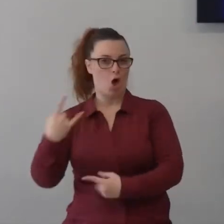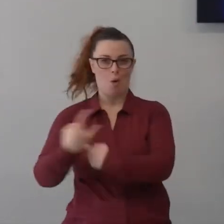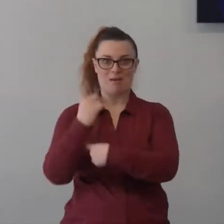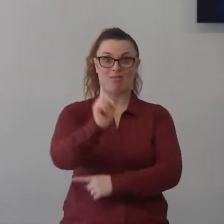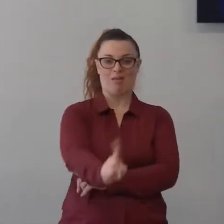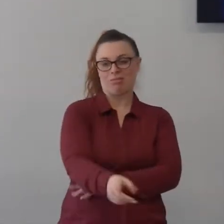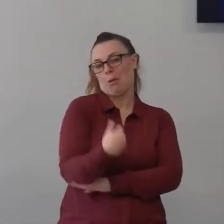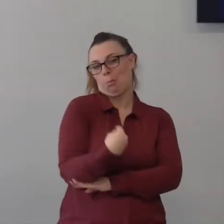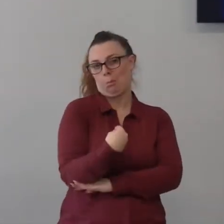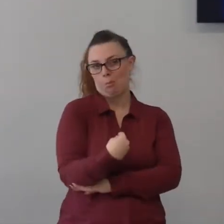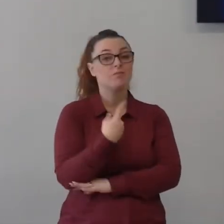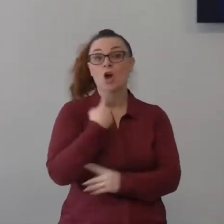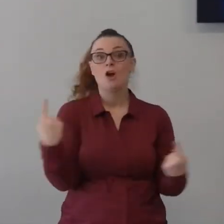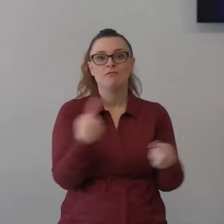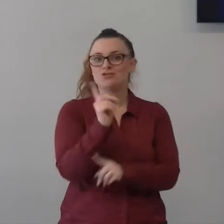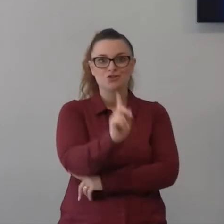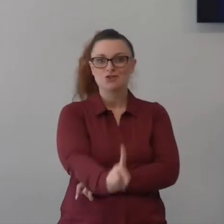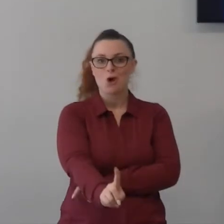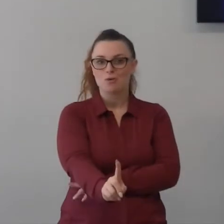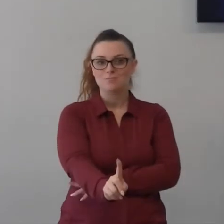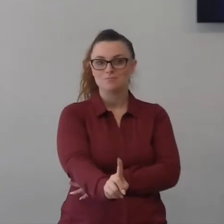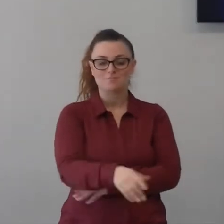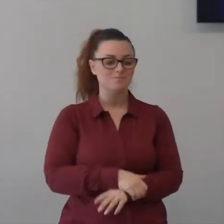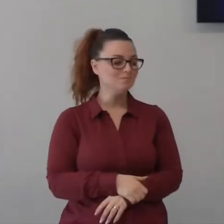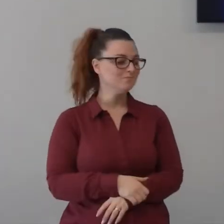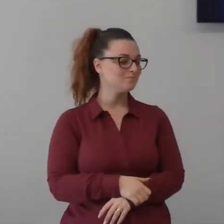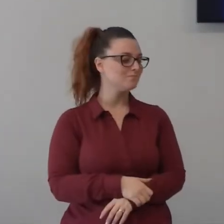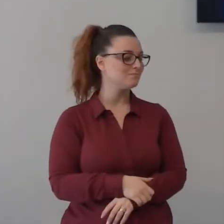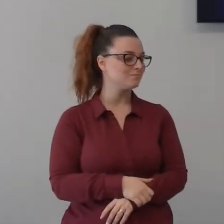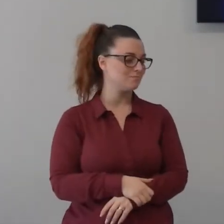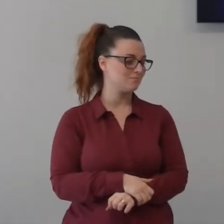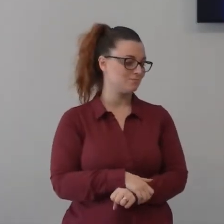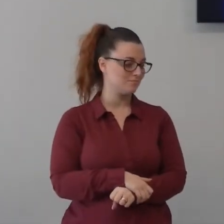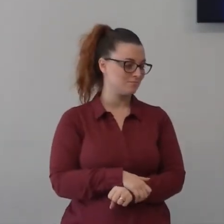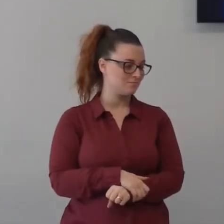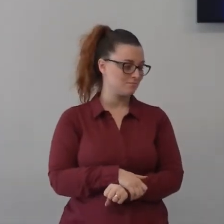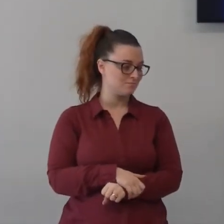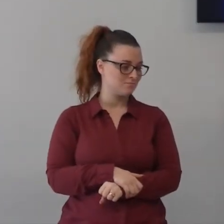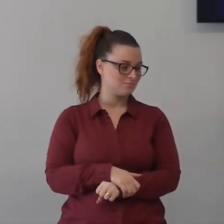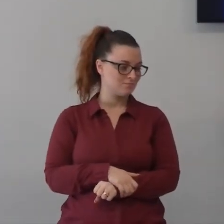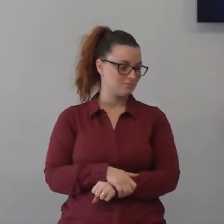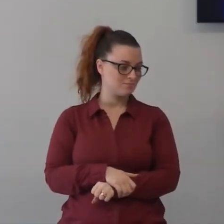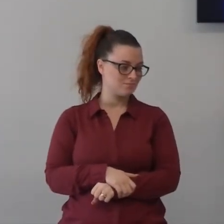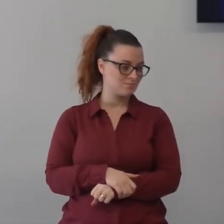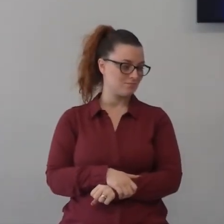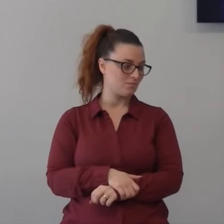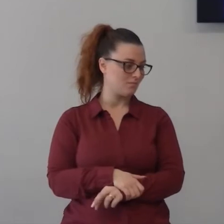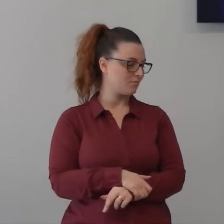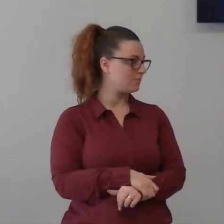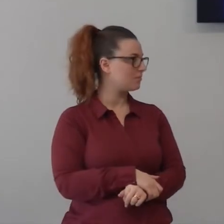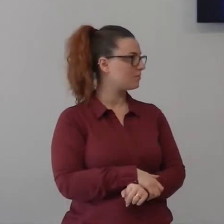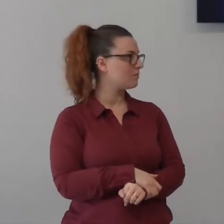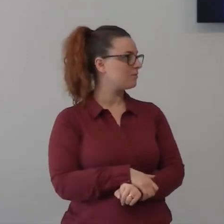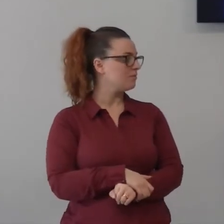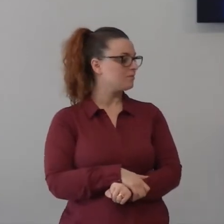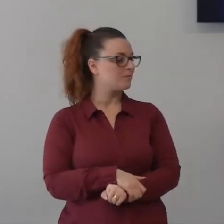vabbè che c'entra satana con il lavoro secolare non troverò grossi non è che molto interessato al fatto